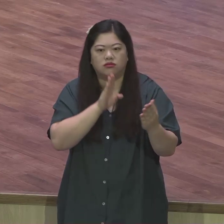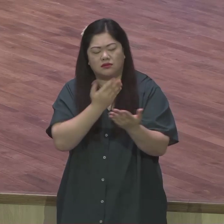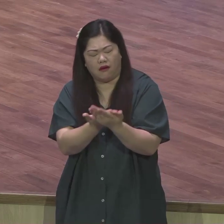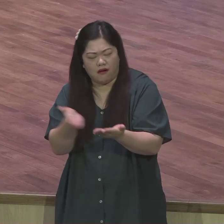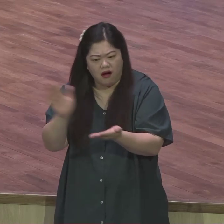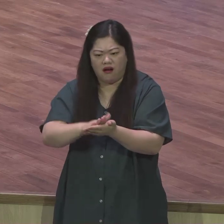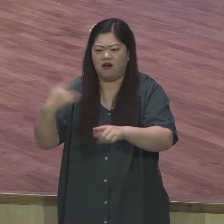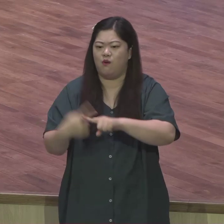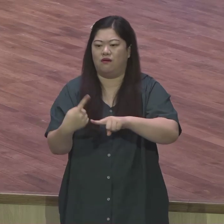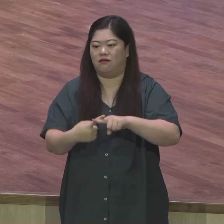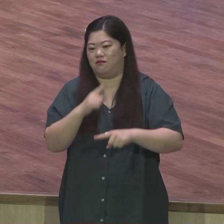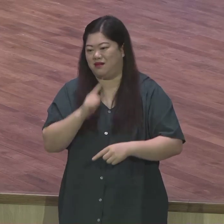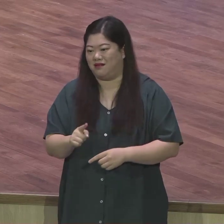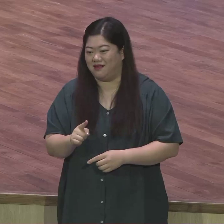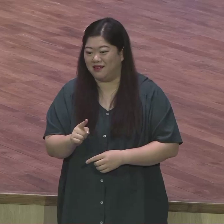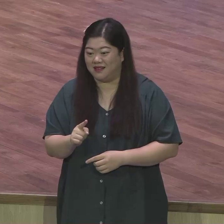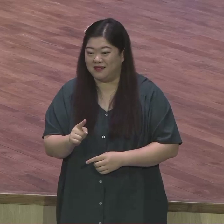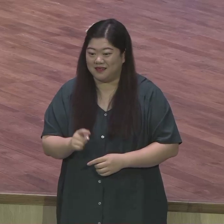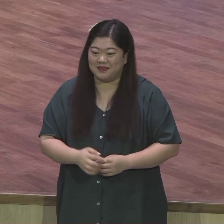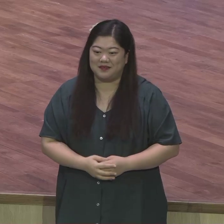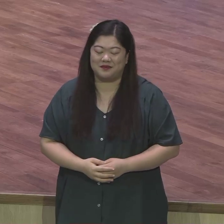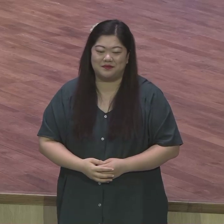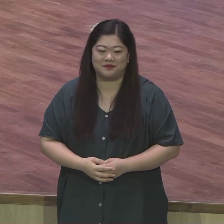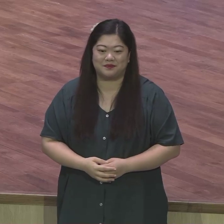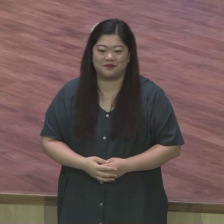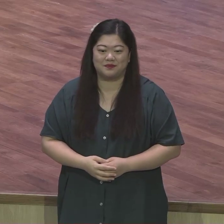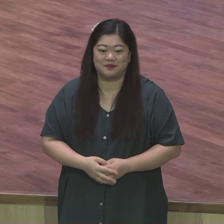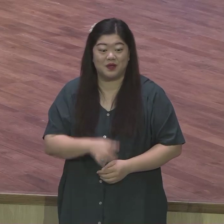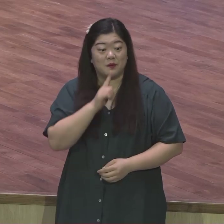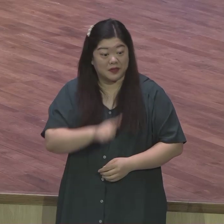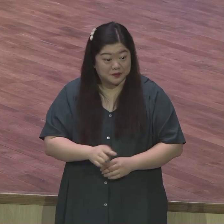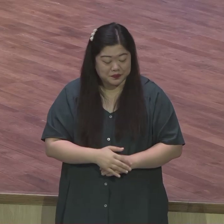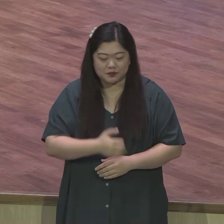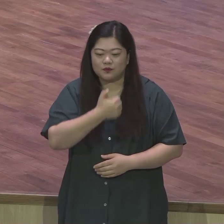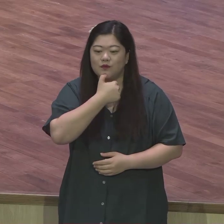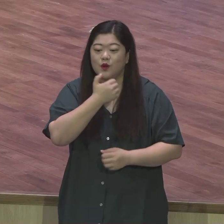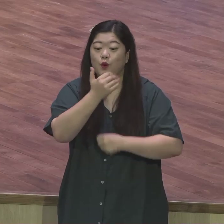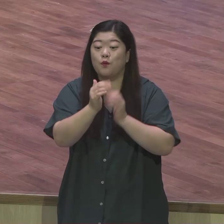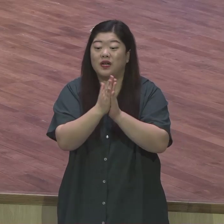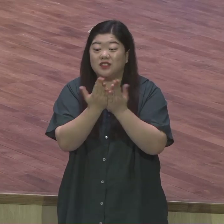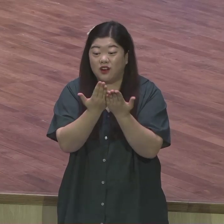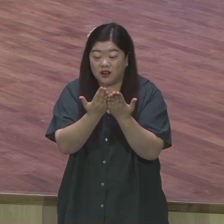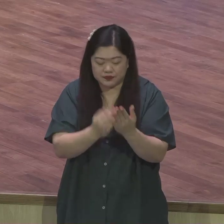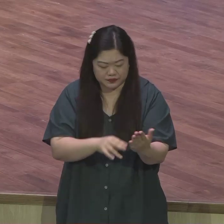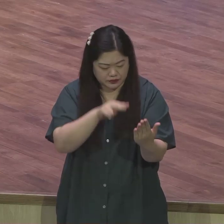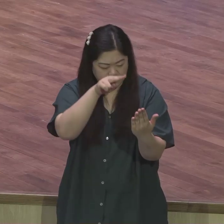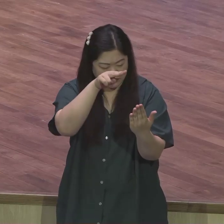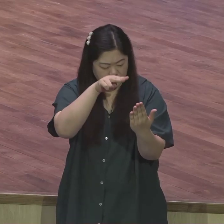무슨 말입니까 로마서 말씀을 제대로 이해한 사람은